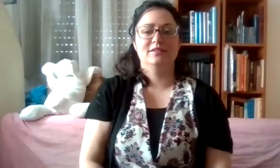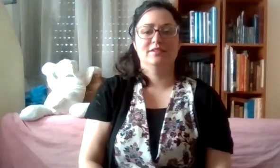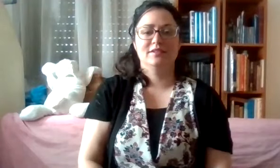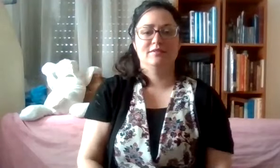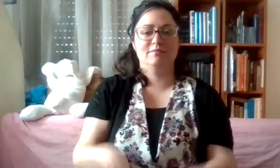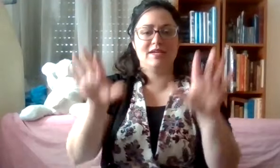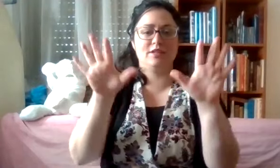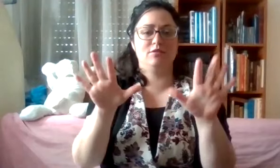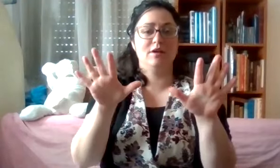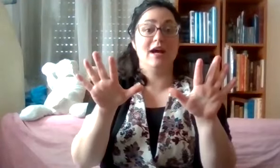מה יש לנו?